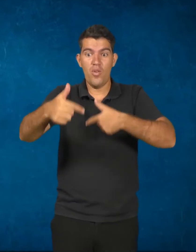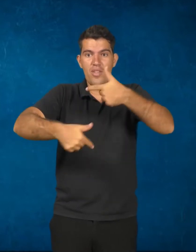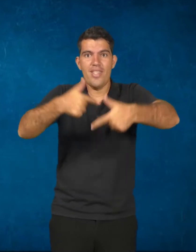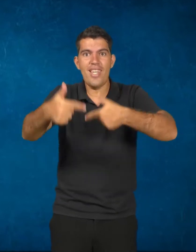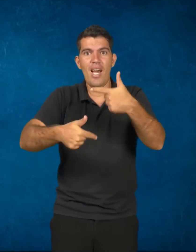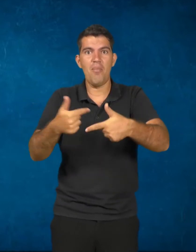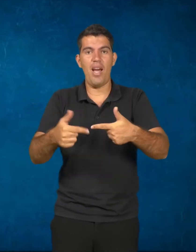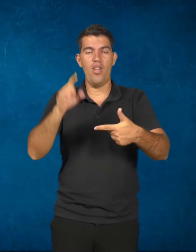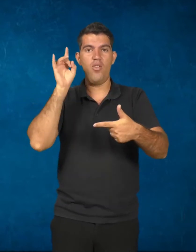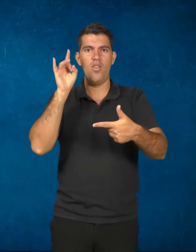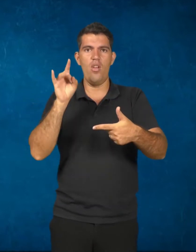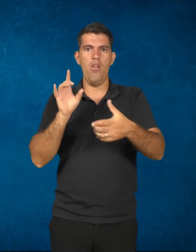desvinculava da formação geral.